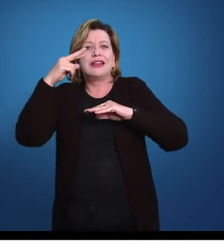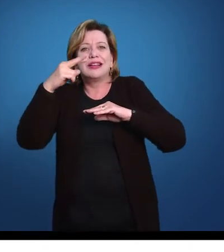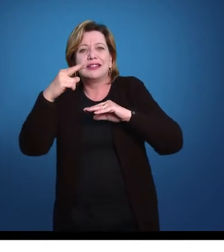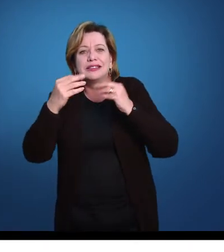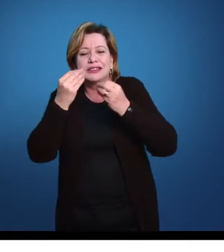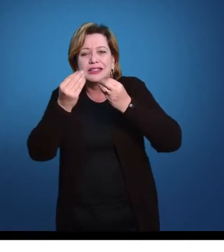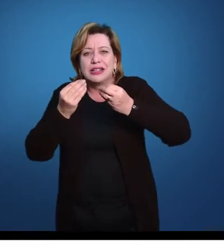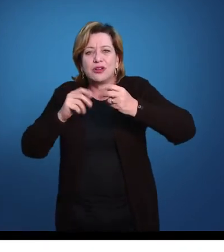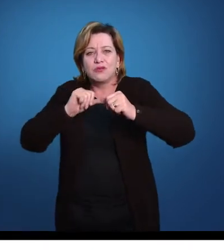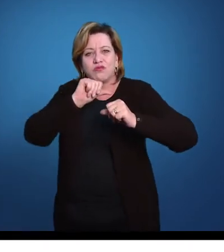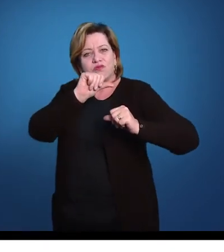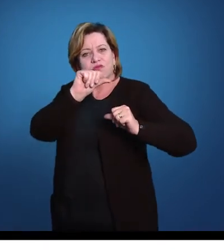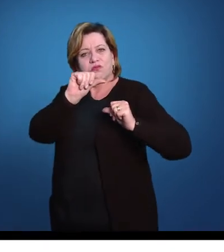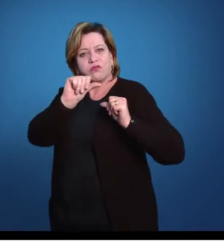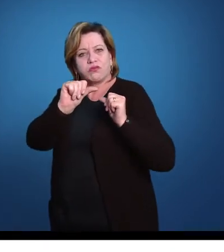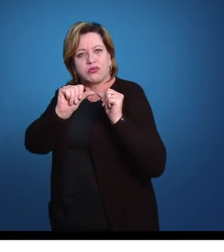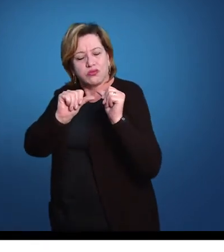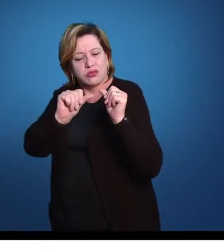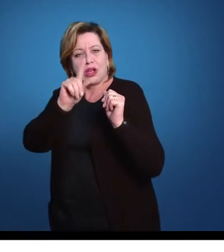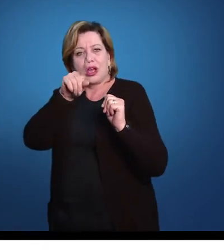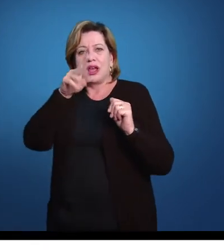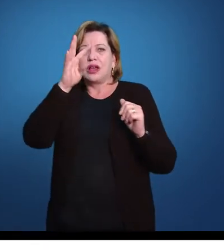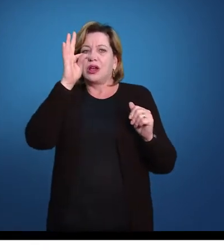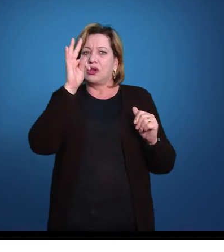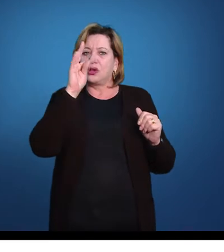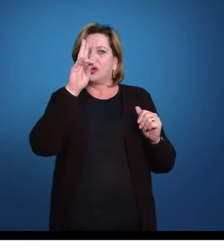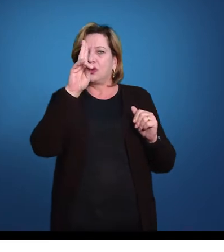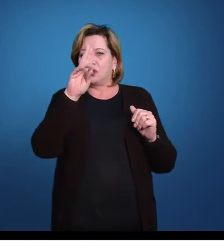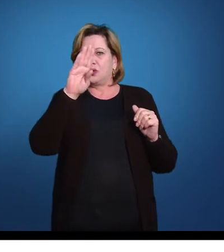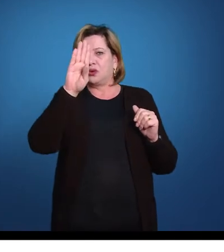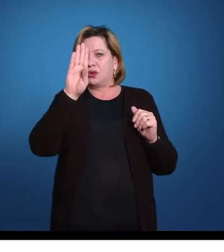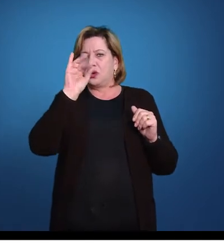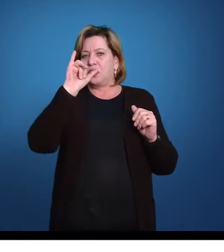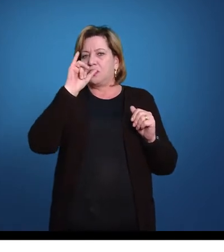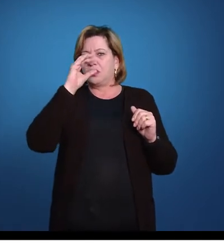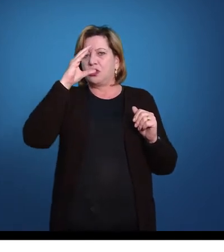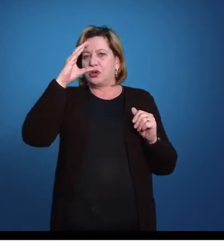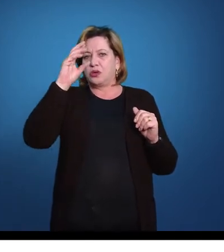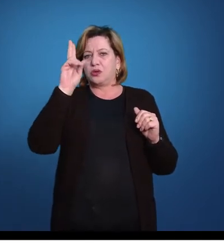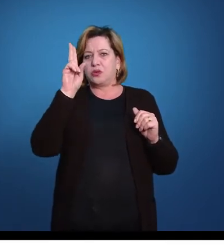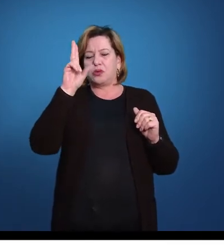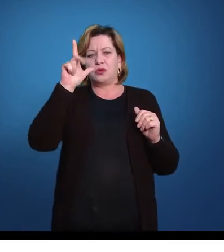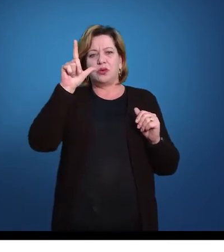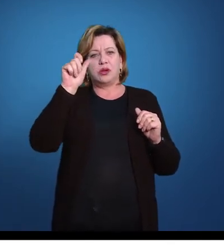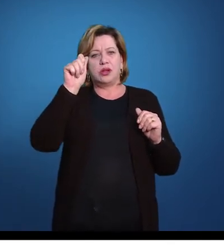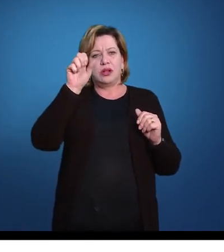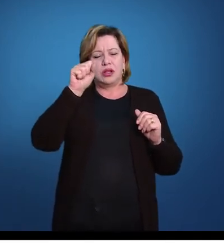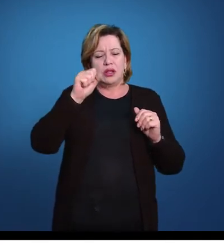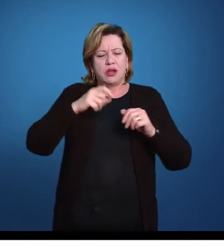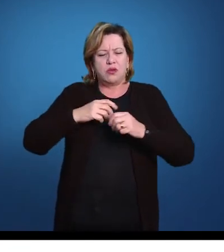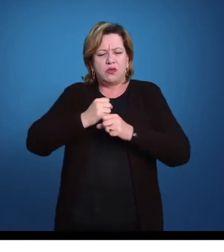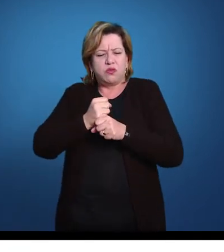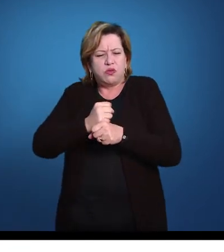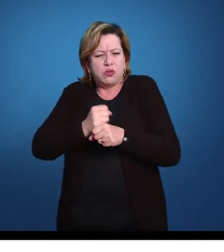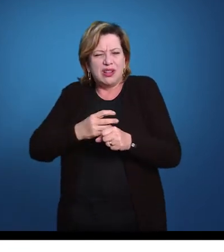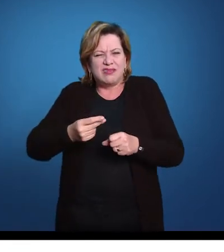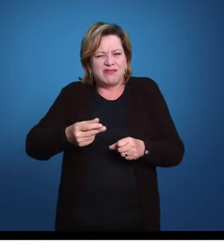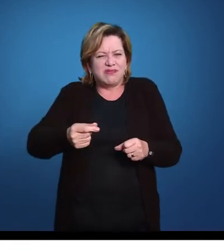animais que são tubícolas. Com o passar de muitos anos, milhões de anos aqui, numa situação nesse sentido,